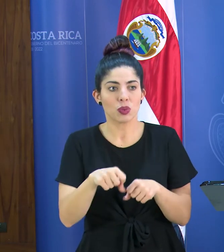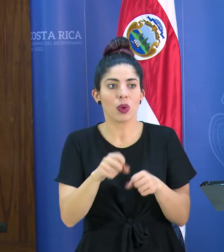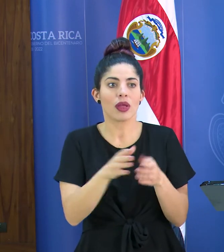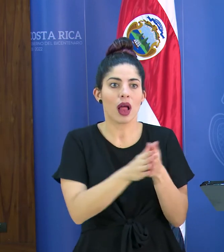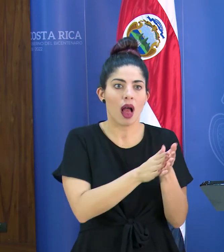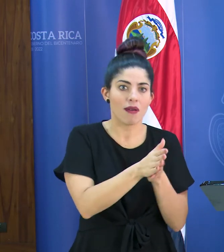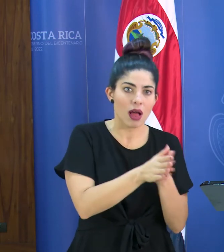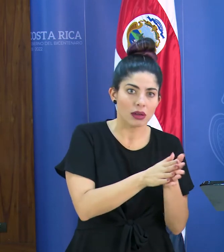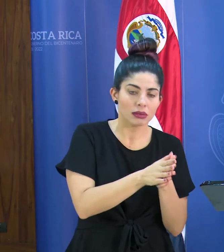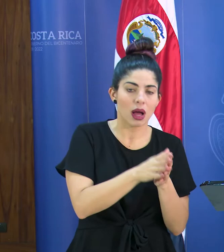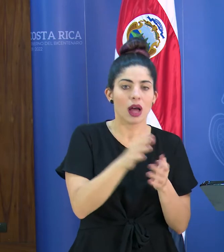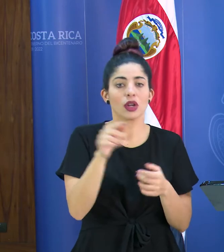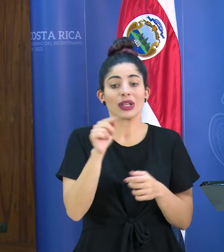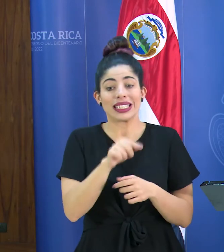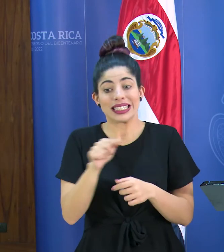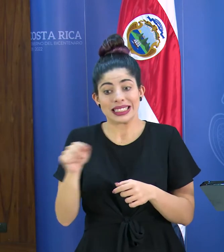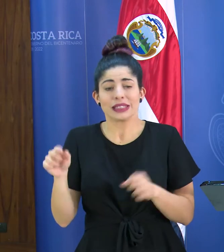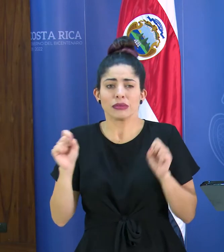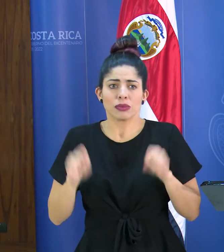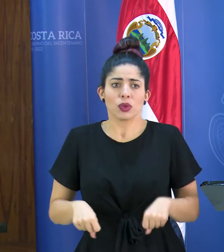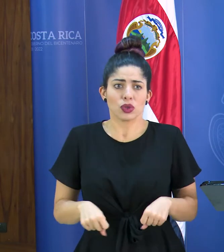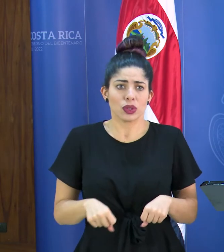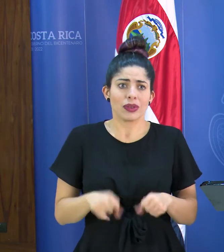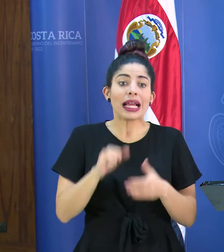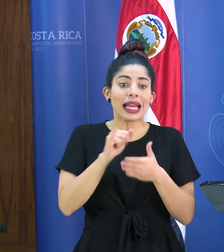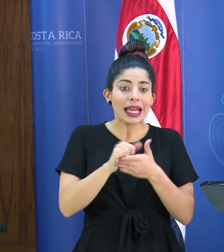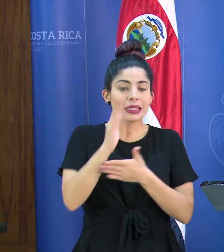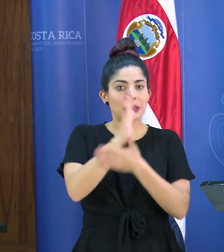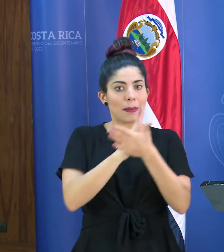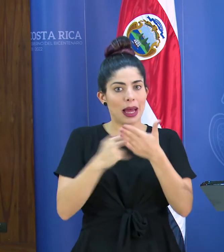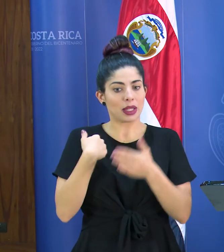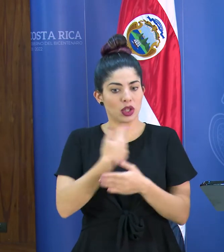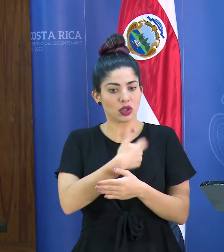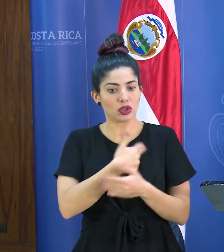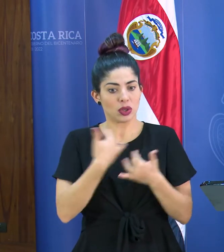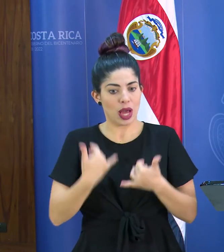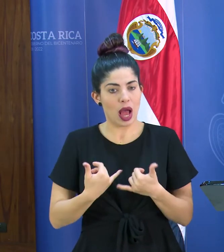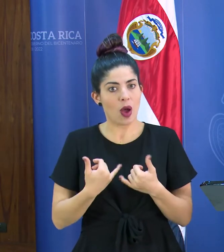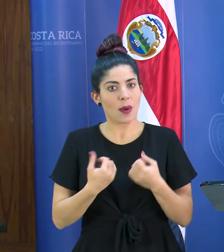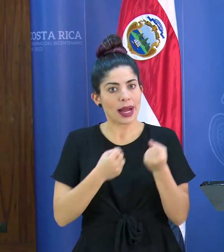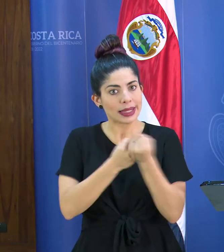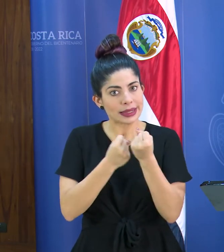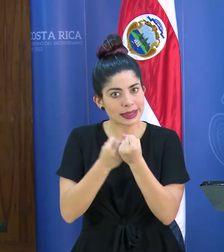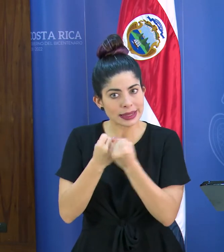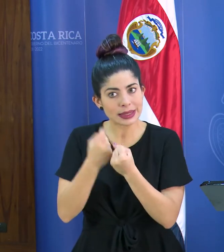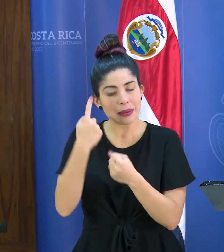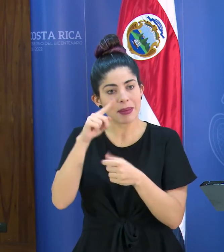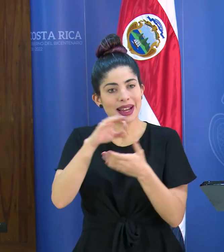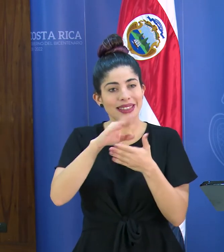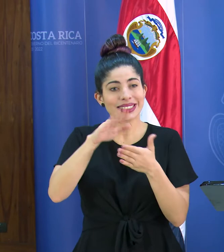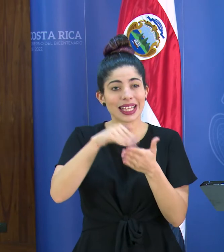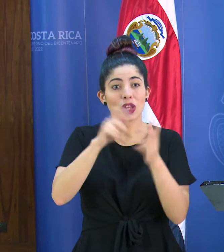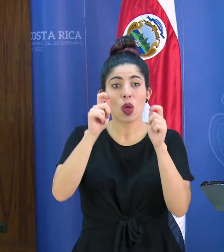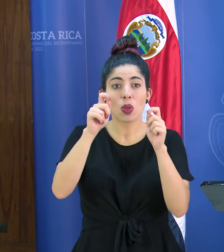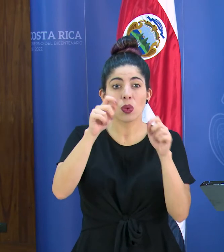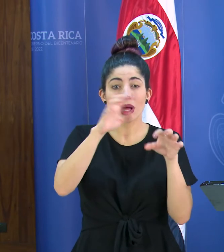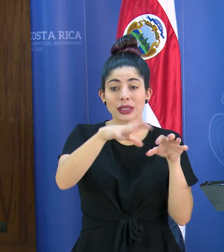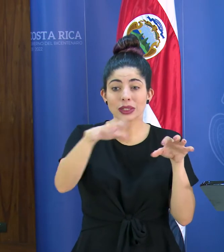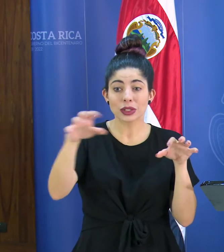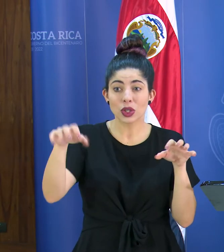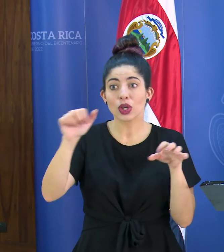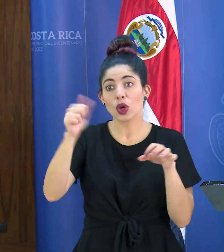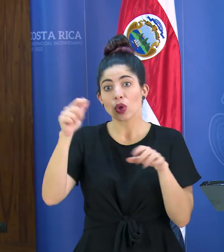lavarse las manos eso es posible y eso es parte de lo que estamos contribuyendo a los centros de educación como a otros